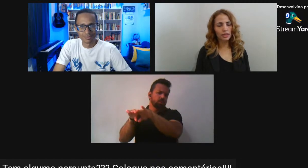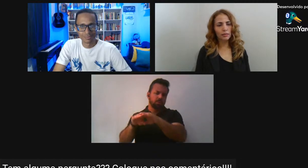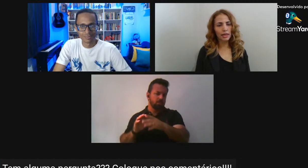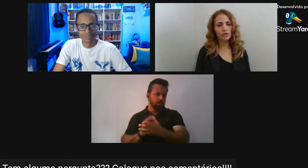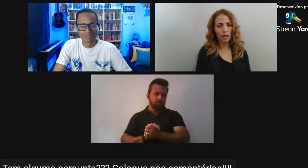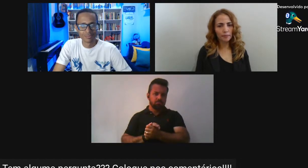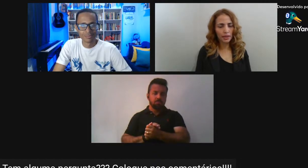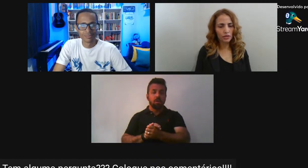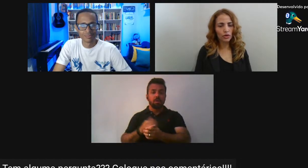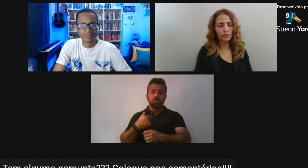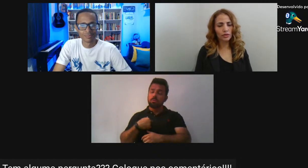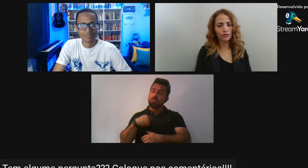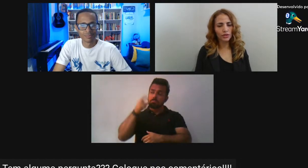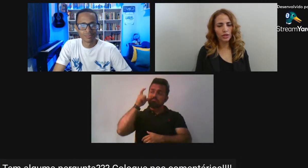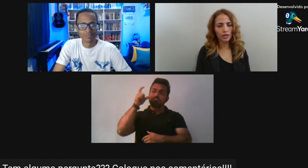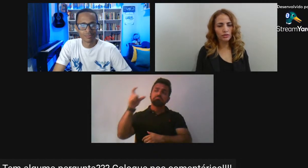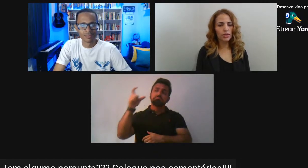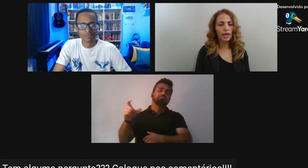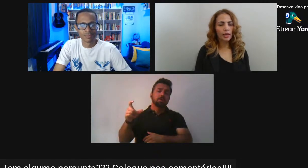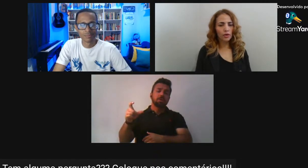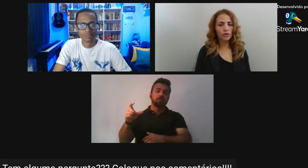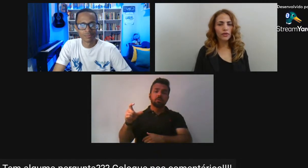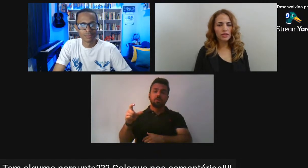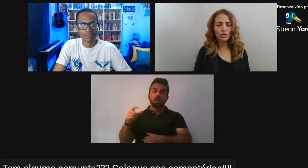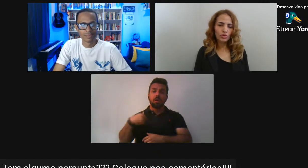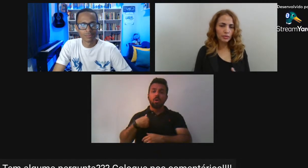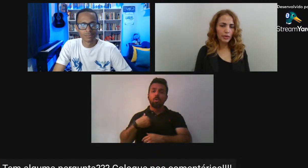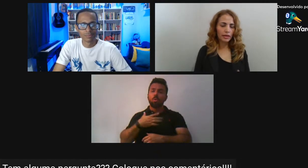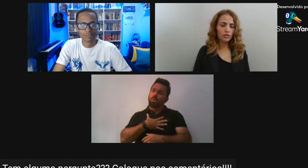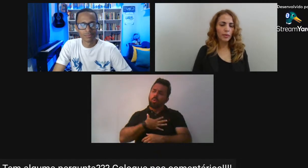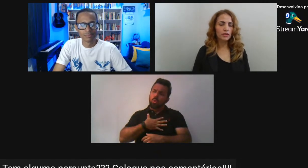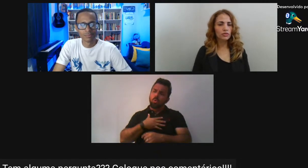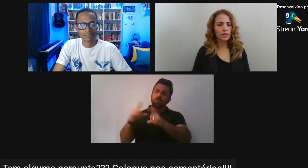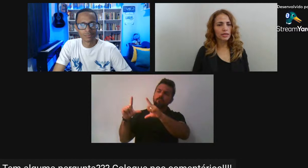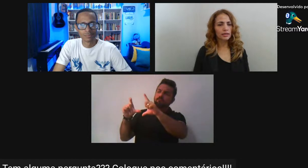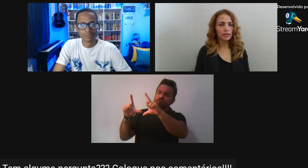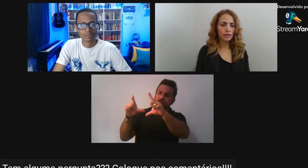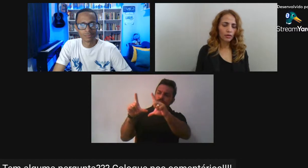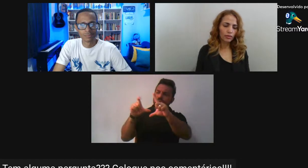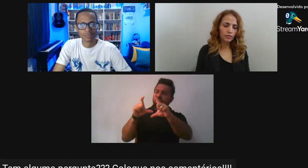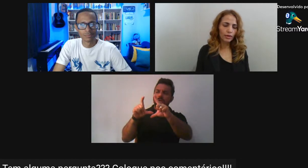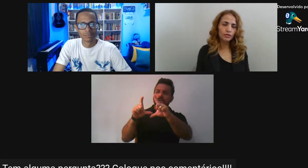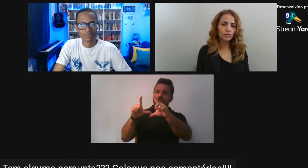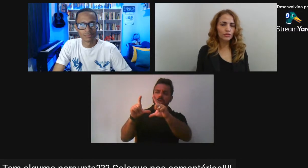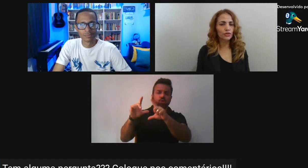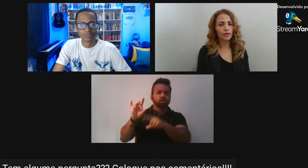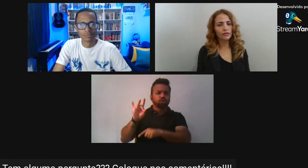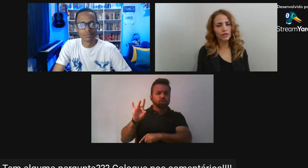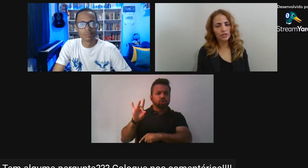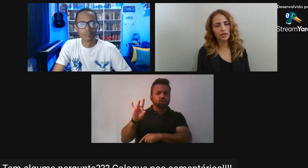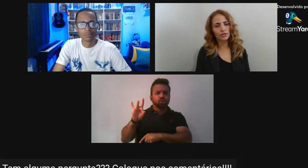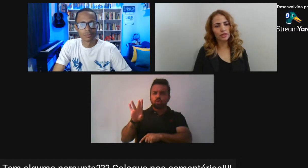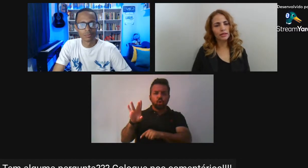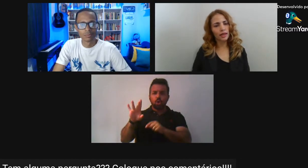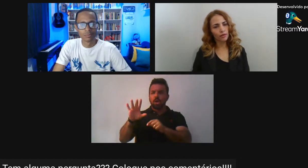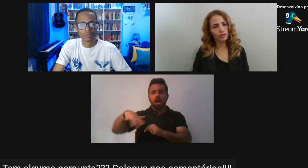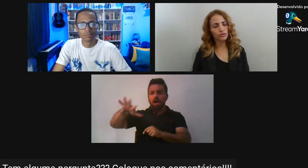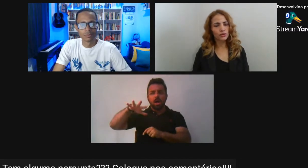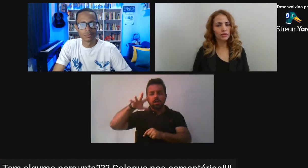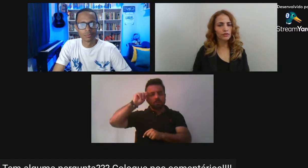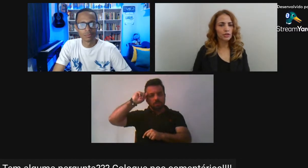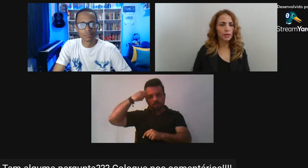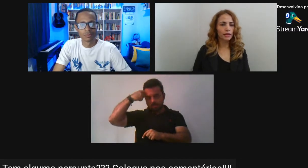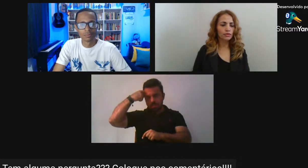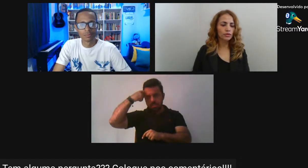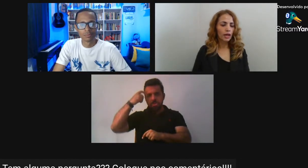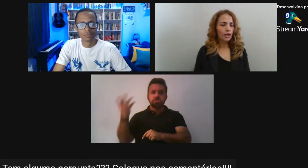escolhi trabalhar Apenas com a fotografia De negros Embora eu faça Algumas pequenas comparações Entre quanto de fotografia De negros ele tem Quanto